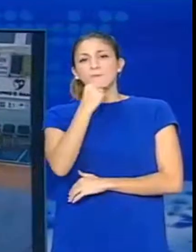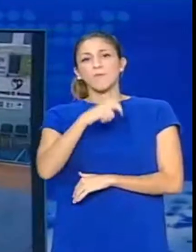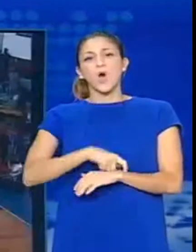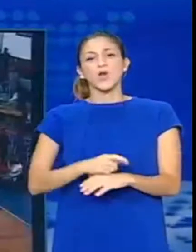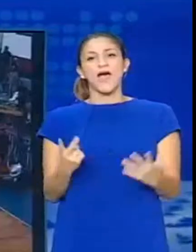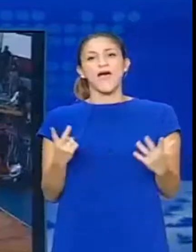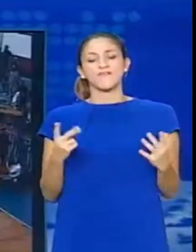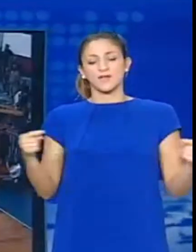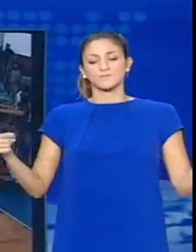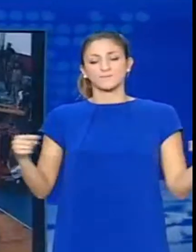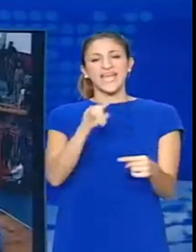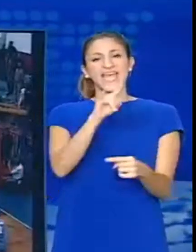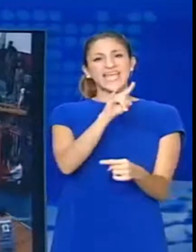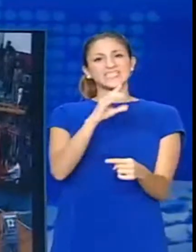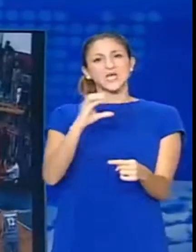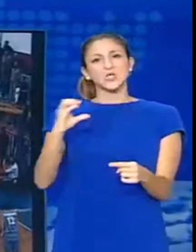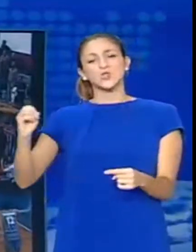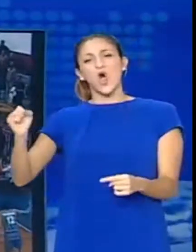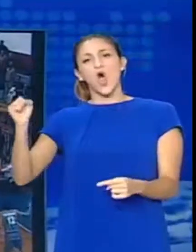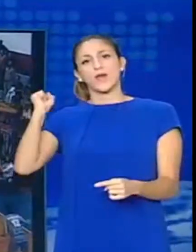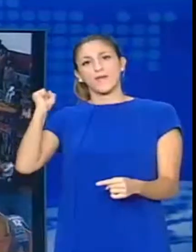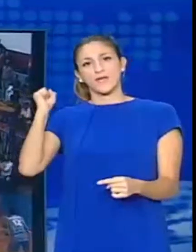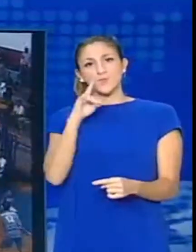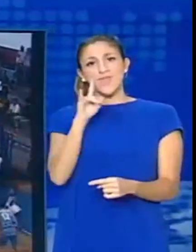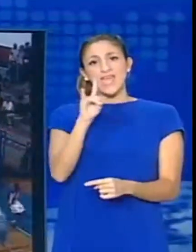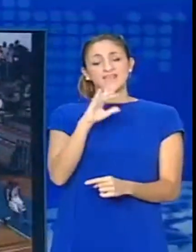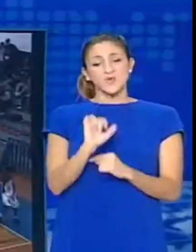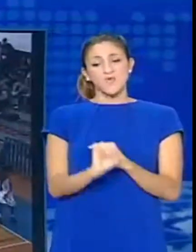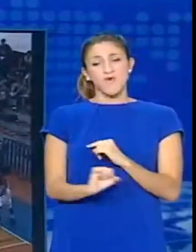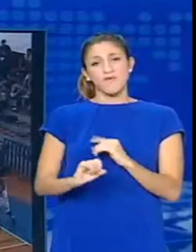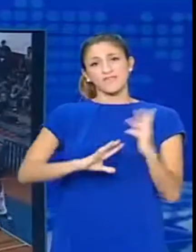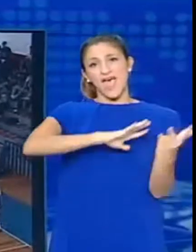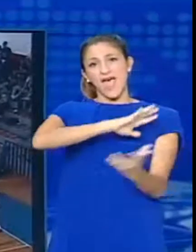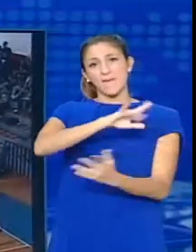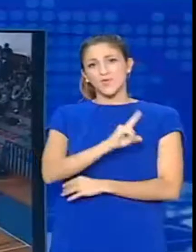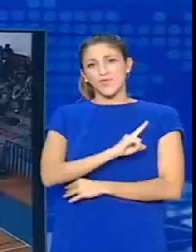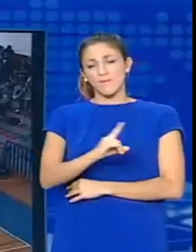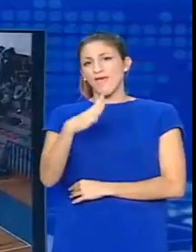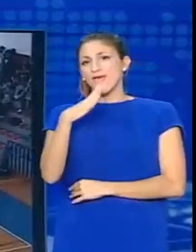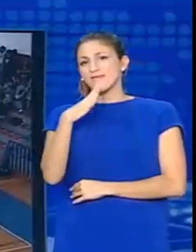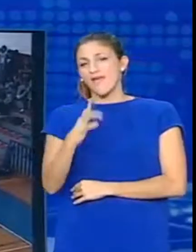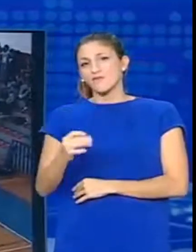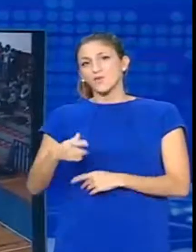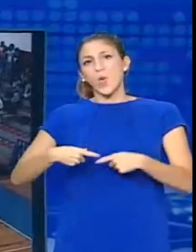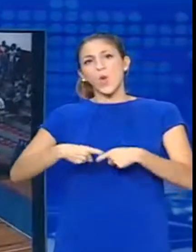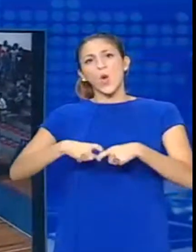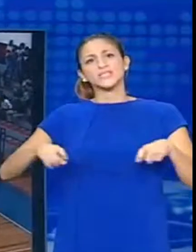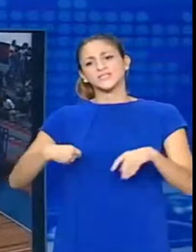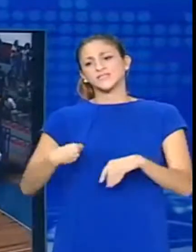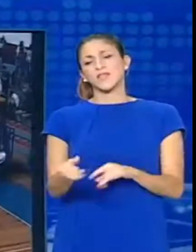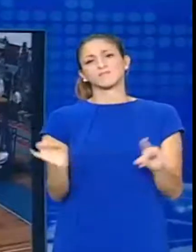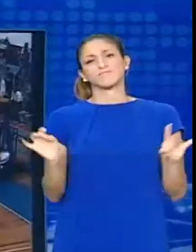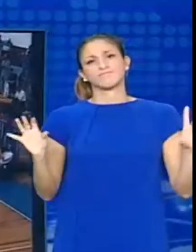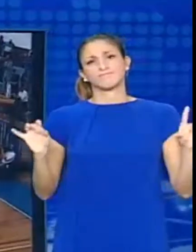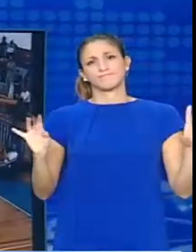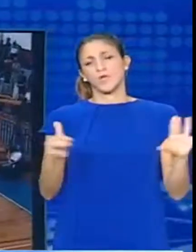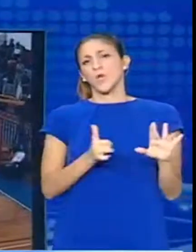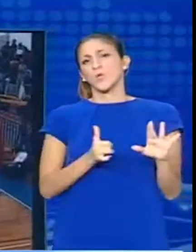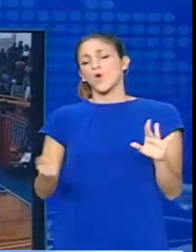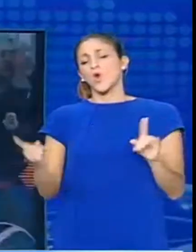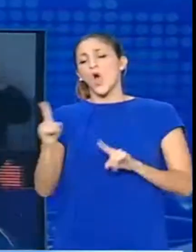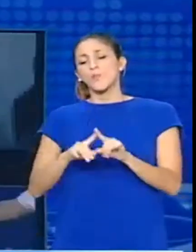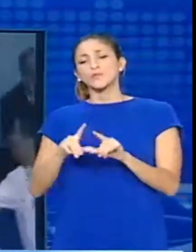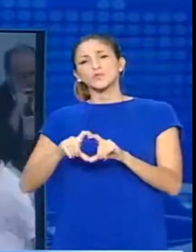Ηλισιακός αντιμετωπίζει τον Ολυμπιακό στο κλειστό του ζωγράφου. Η διοίκηση της ΚΑΗ Ηλισιακός υπό το φόβο επεισοδίων αποφάσισε να μην εκδώσει